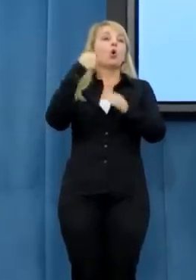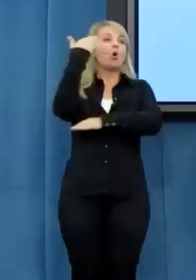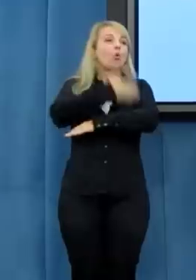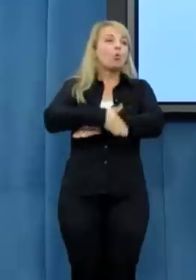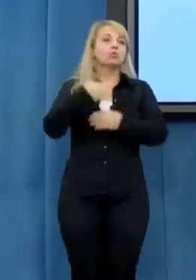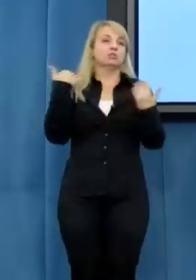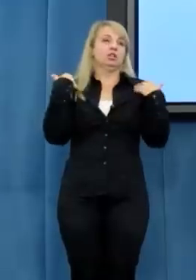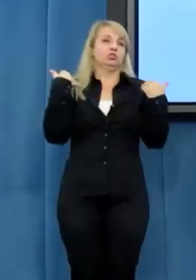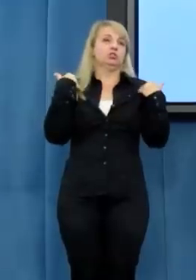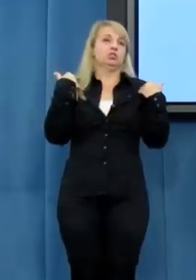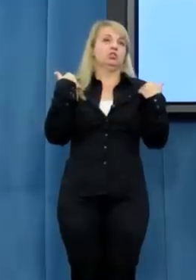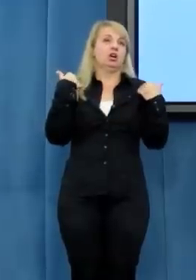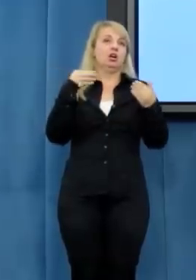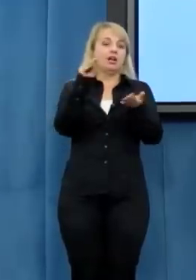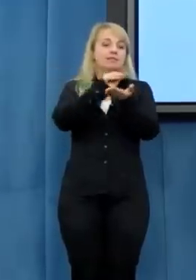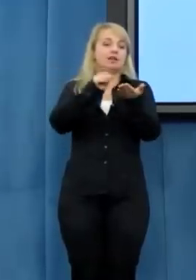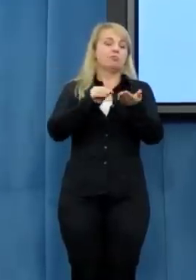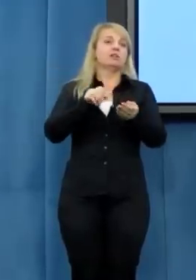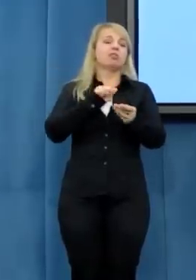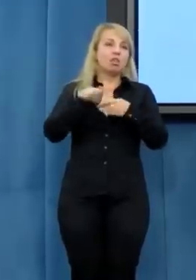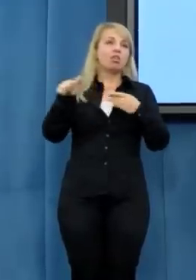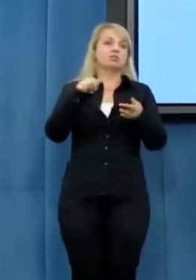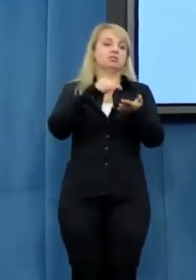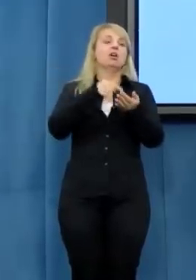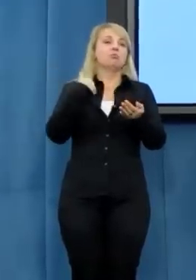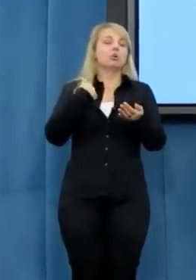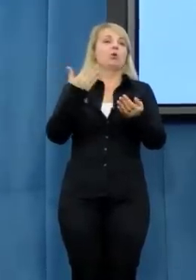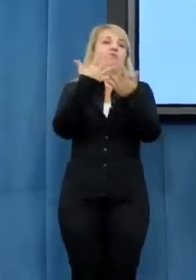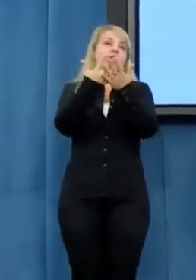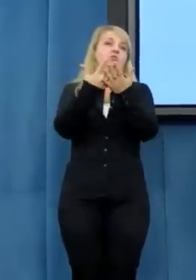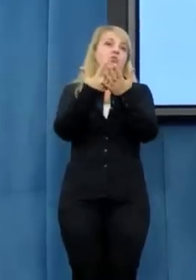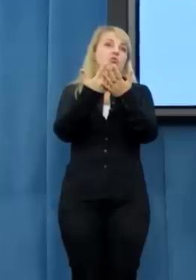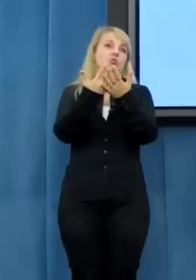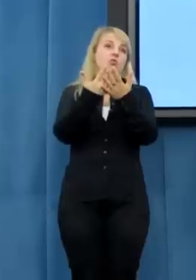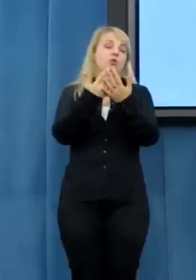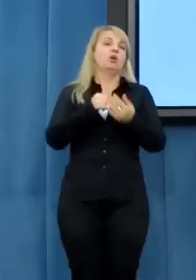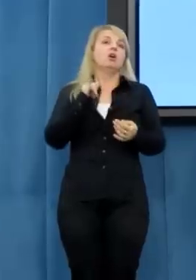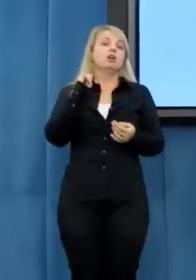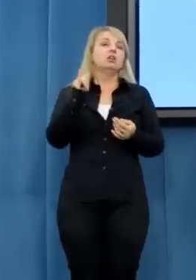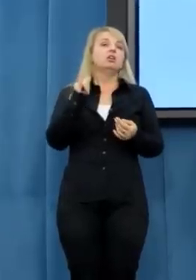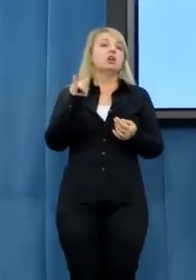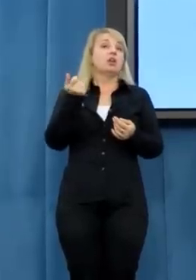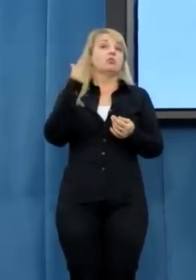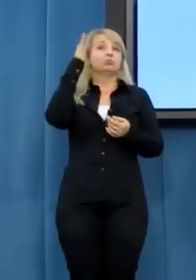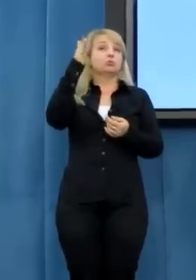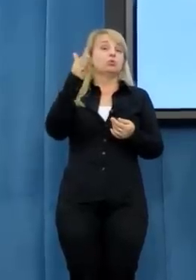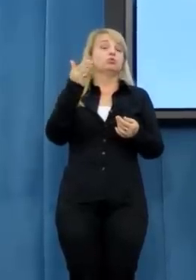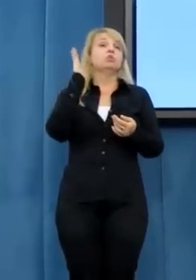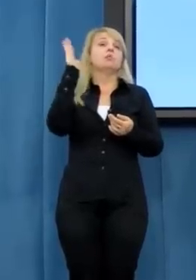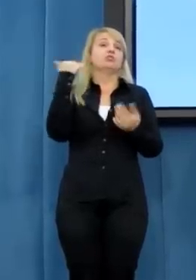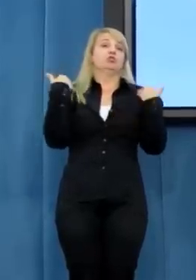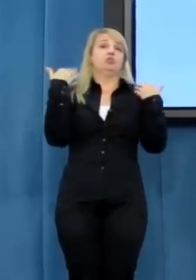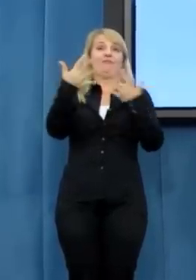życie zdeterminowane i tym wyrokiem, jeżeli do tego dojdzie i